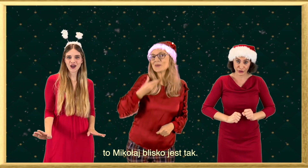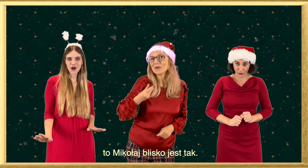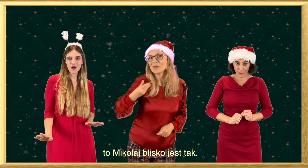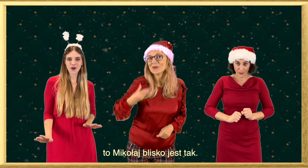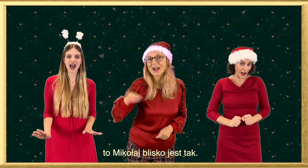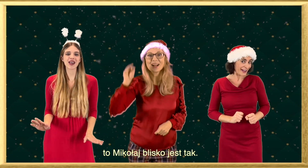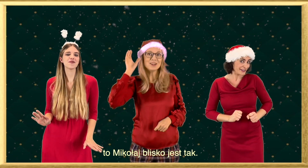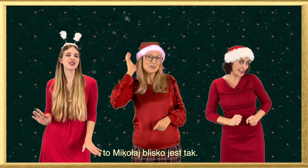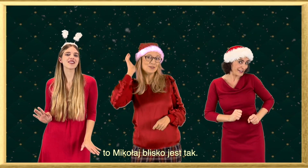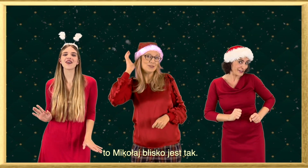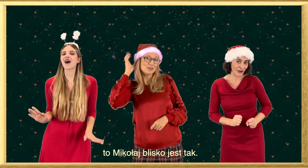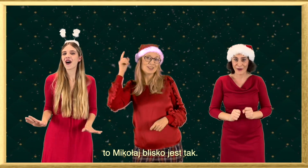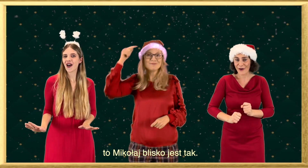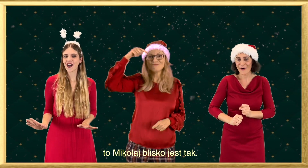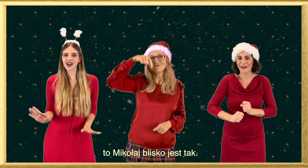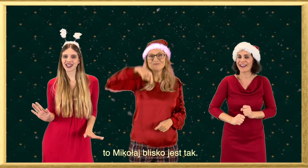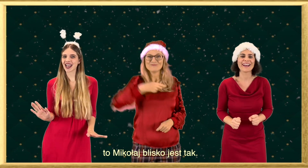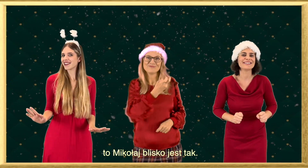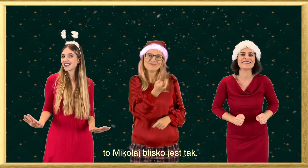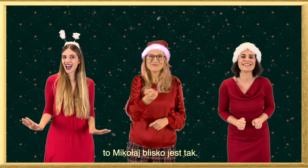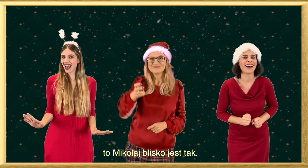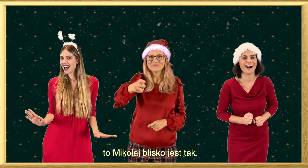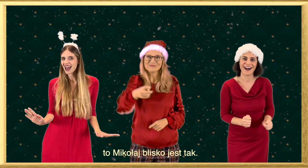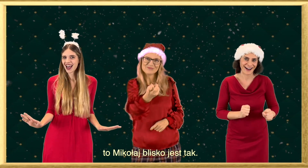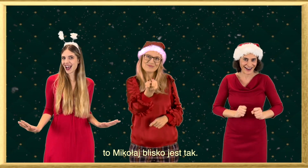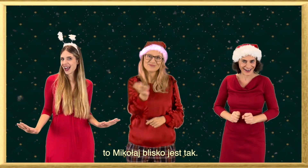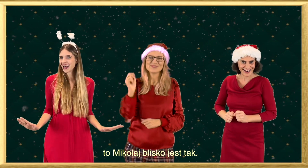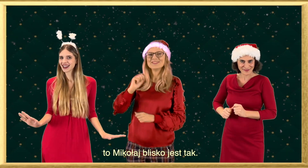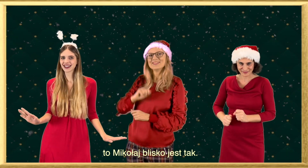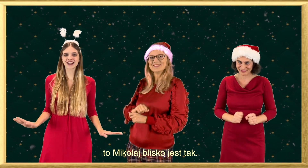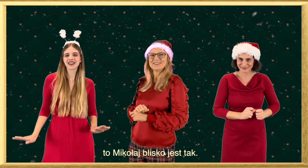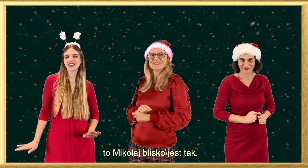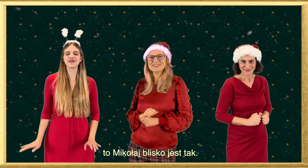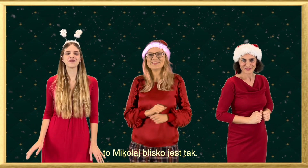Mikołaj blisko jest tak